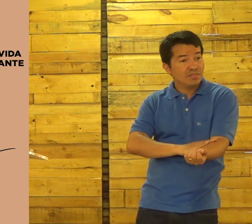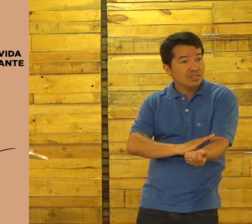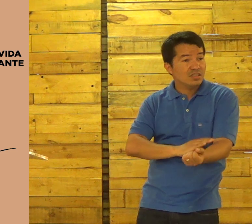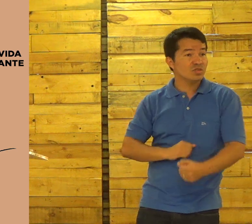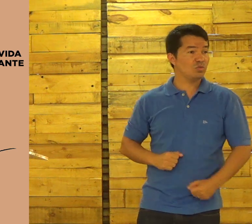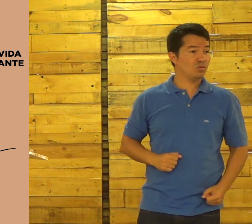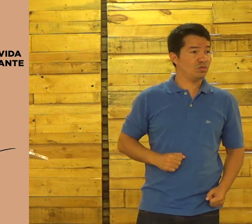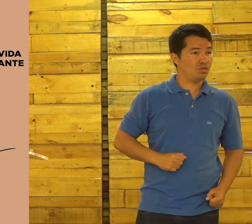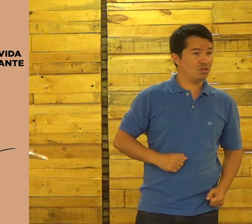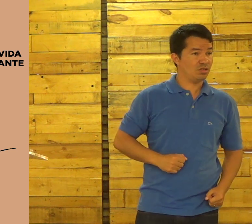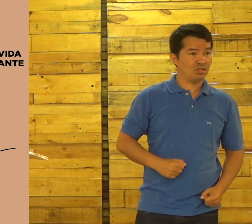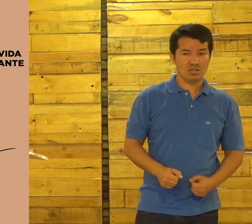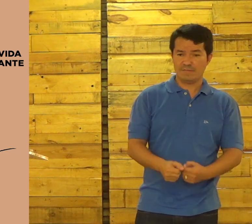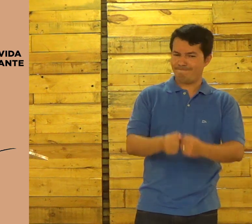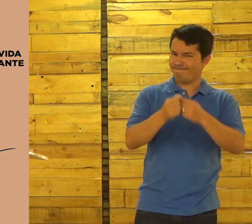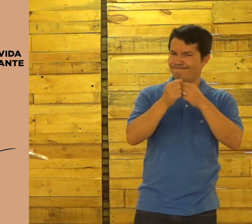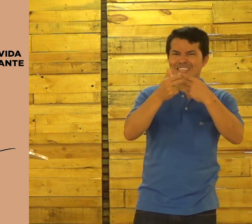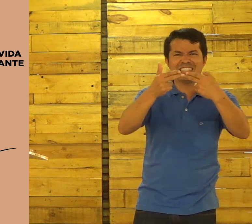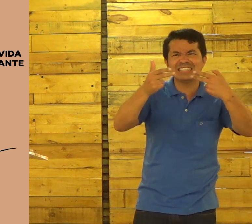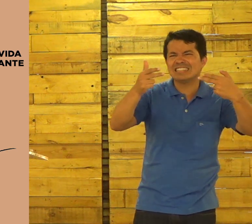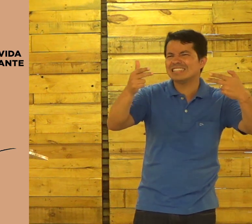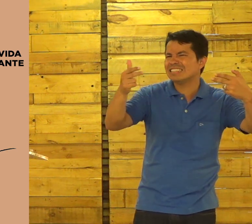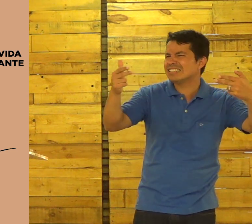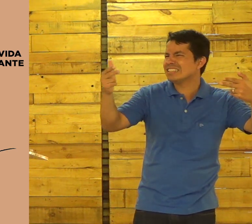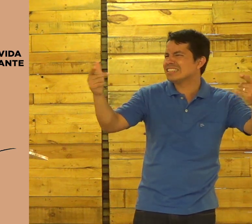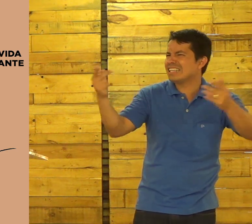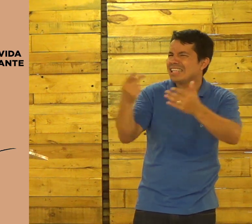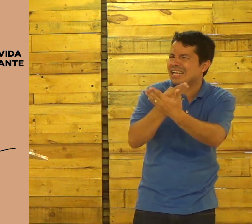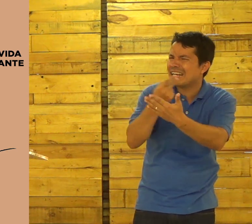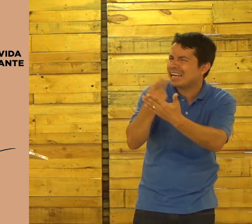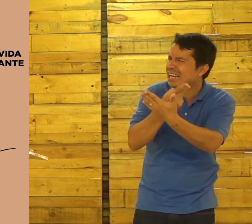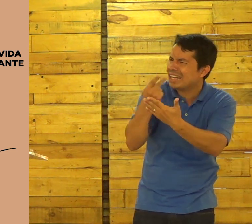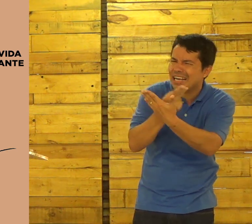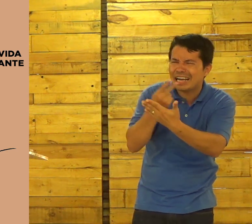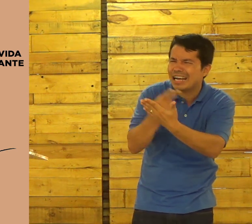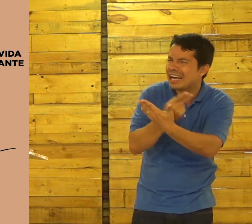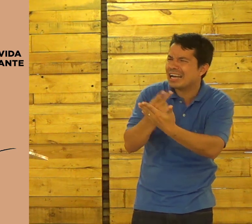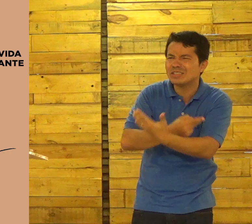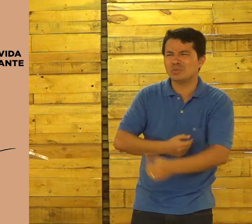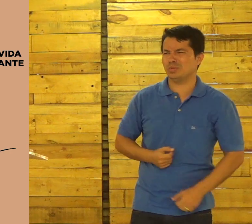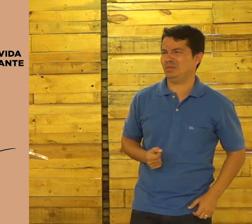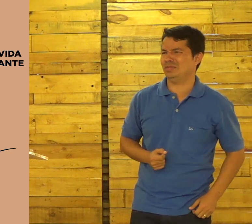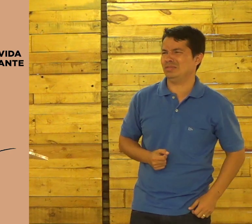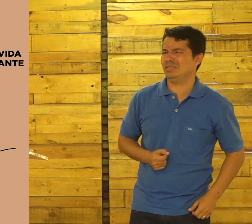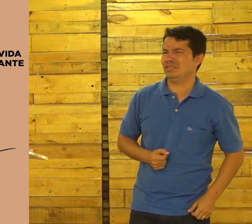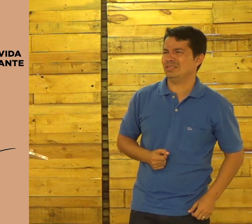com os nossos vícios. Com muitas coisas que são erradas.